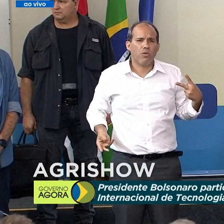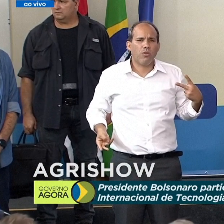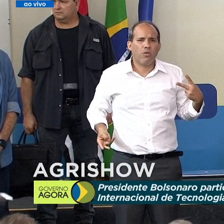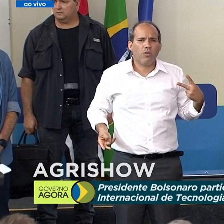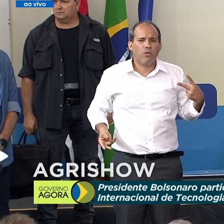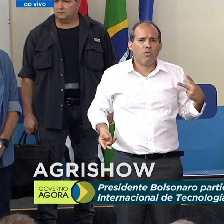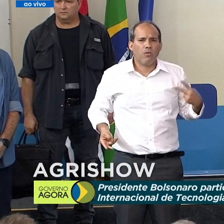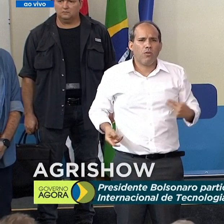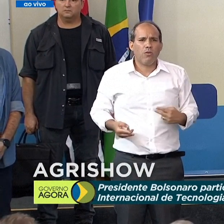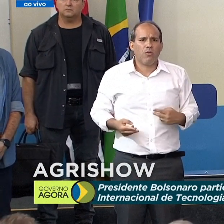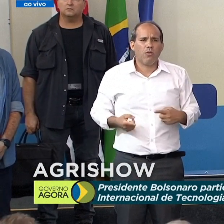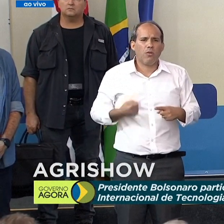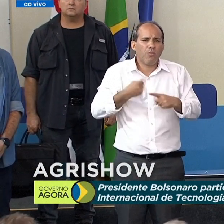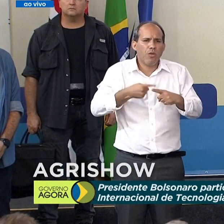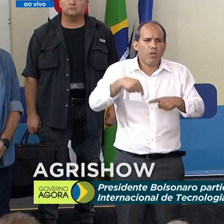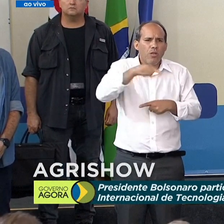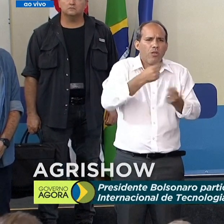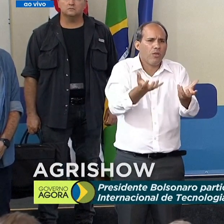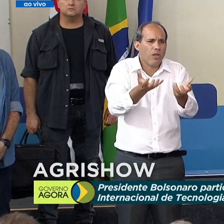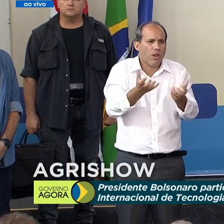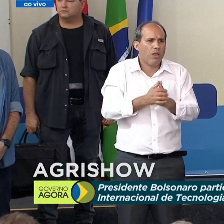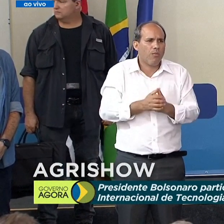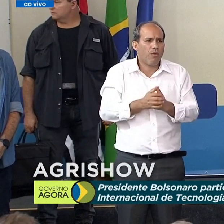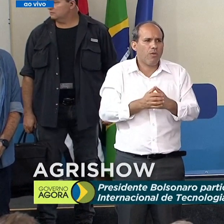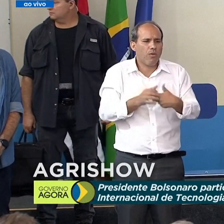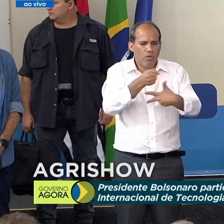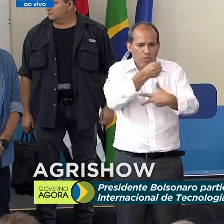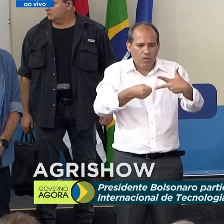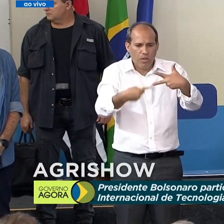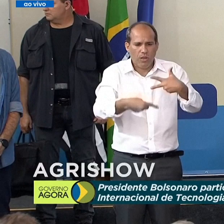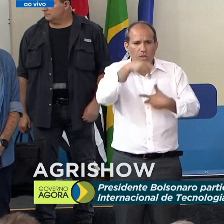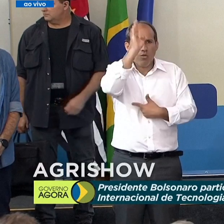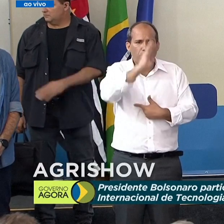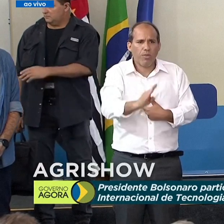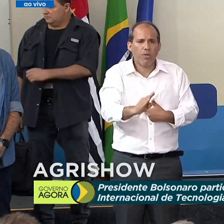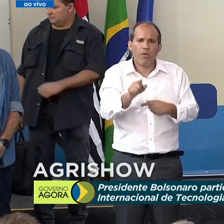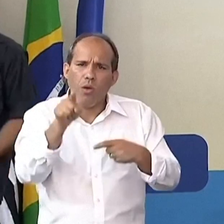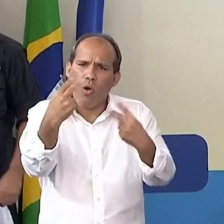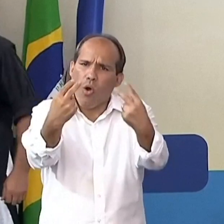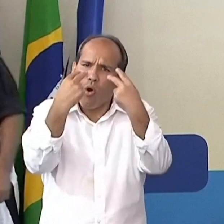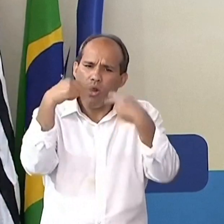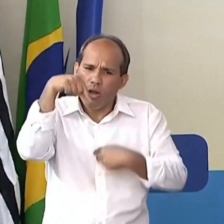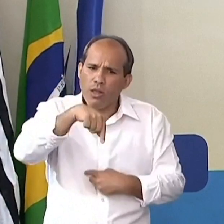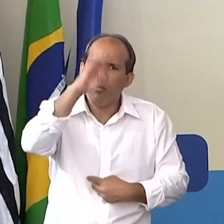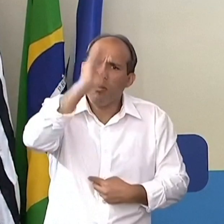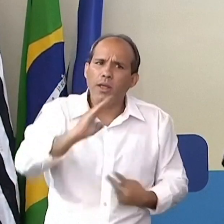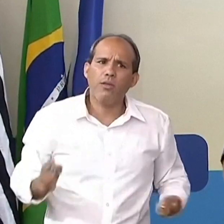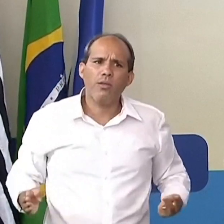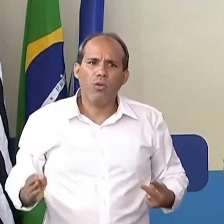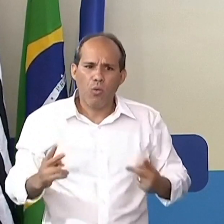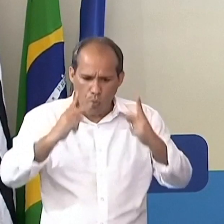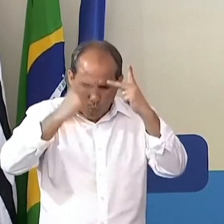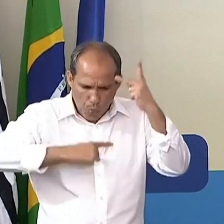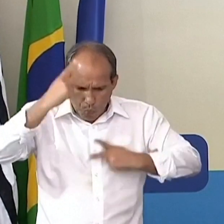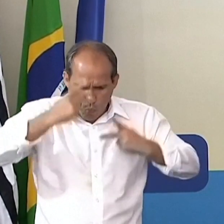O presidente Jair Bolsonaro esteve na AgriShow, uma feira dedicada ao agronegócio em Ribeirão Preto, no interior de São Paulo. No evento,